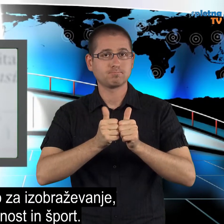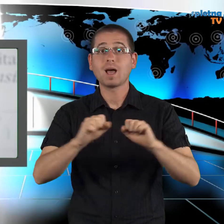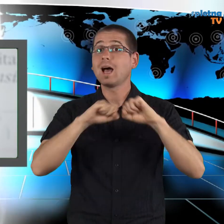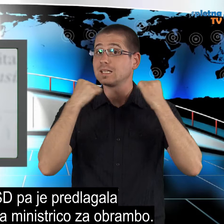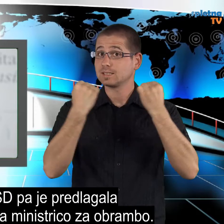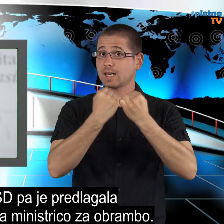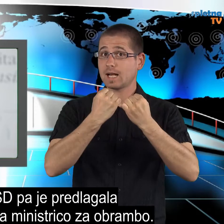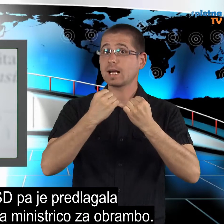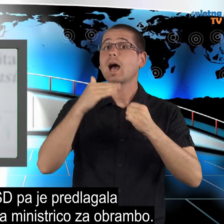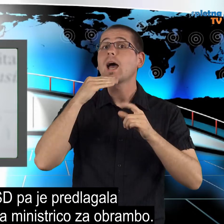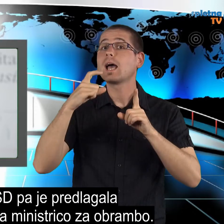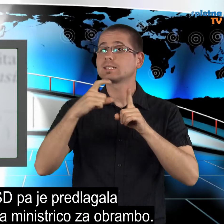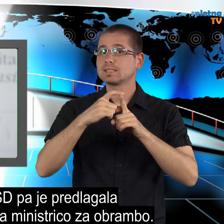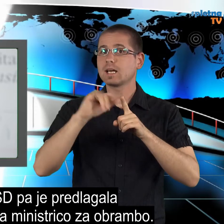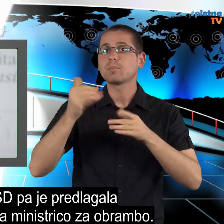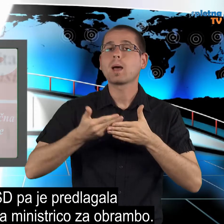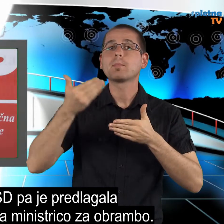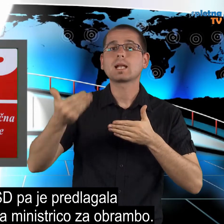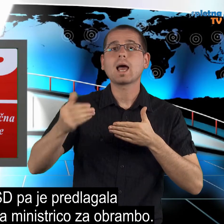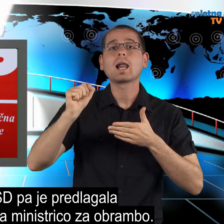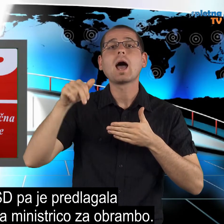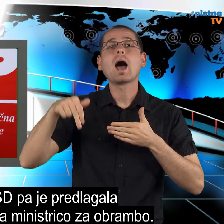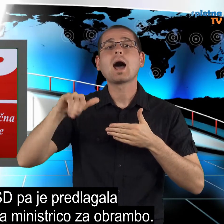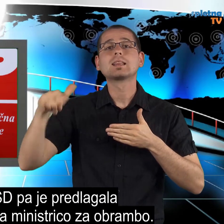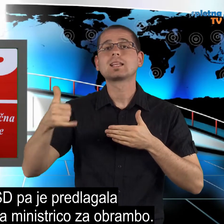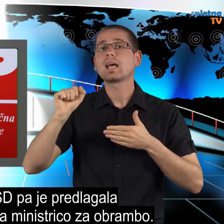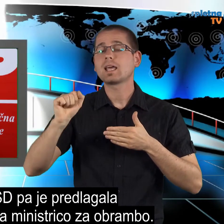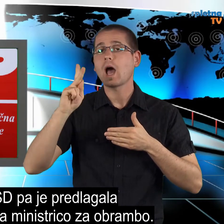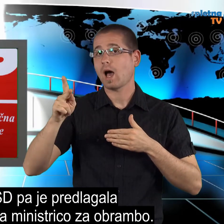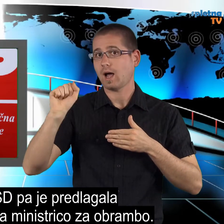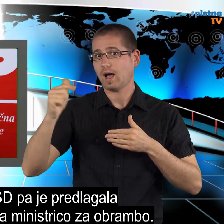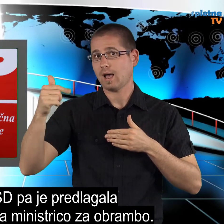Stranka SD pa je predlagala Andrejo Katič za ministrico za obrambo.